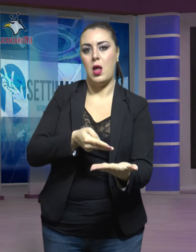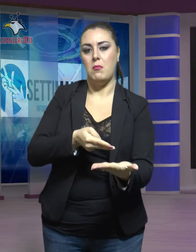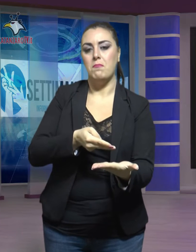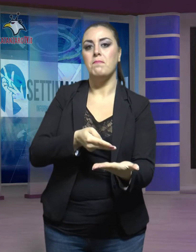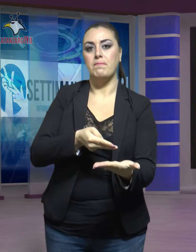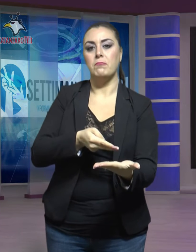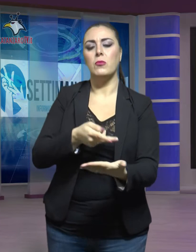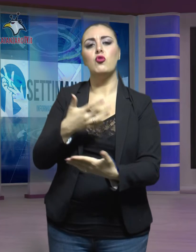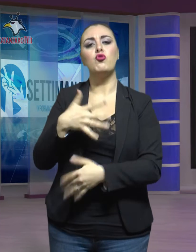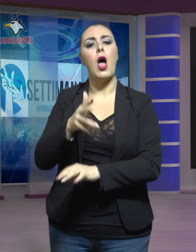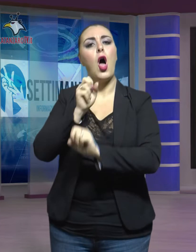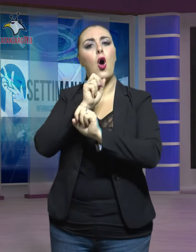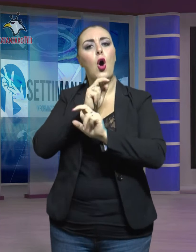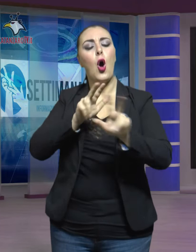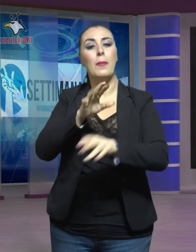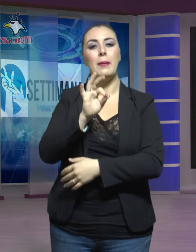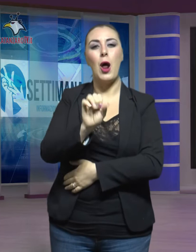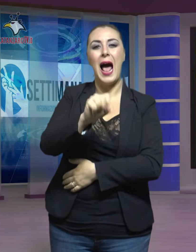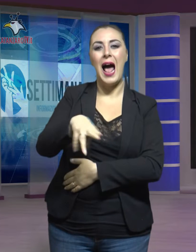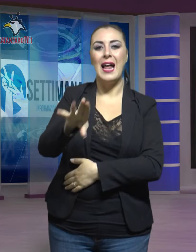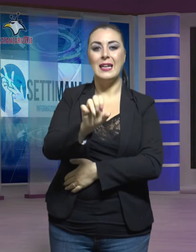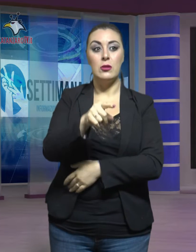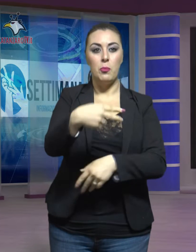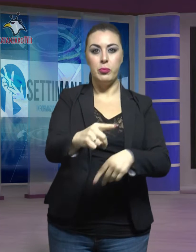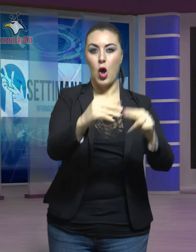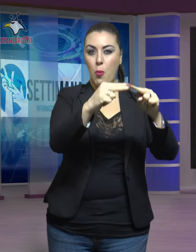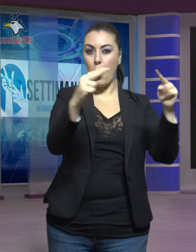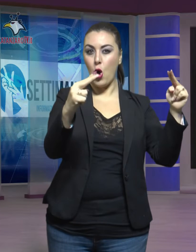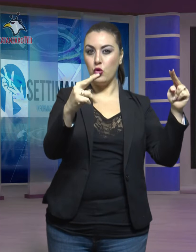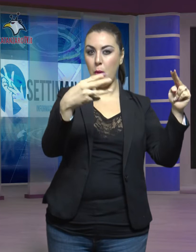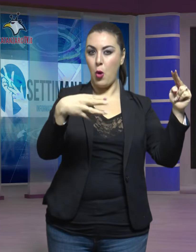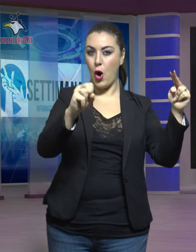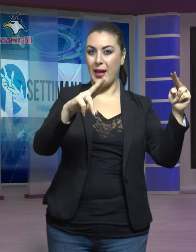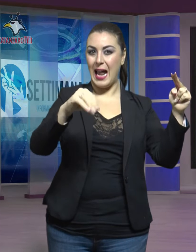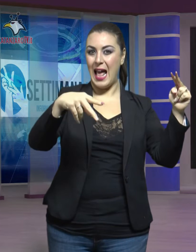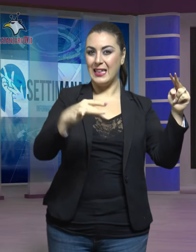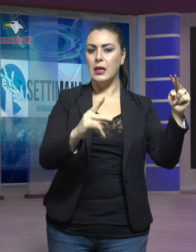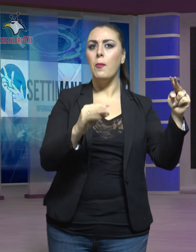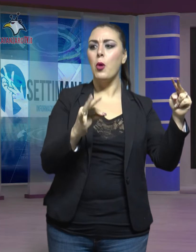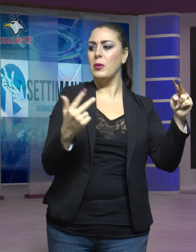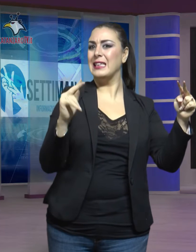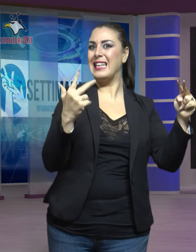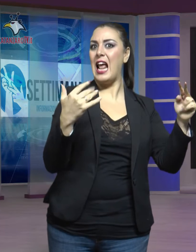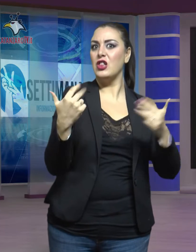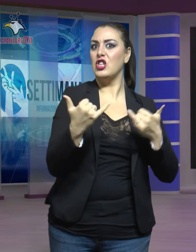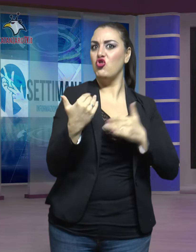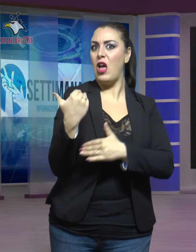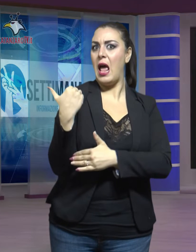comunicato dall'ANAS sul ponte Morandi, dallo scorso 3 dicembre sono in